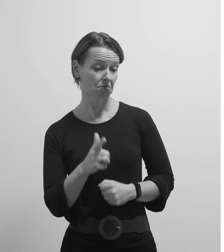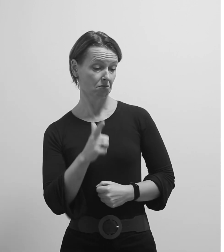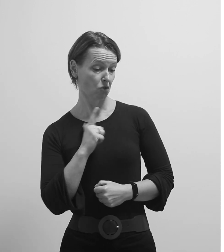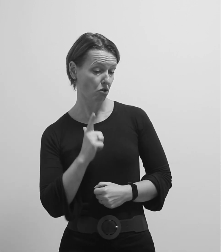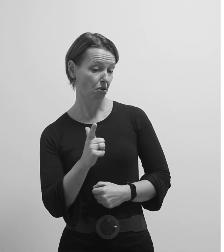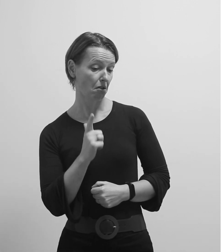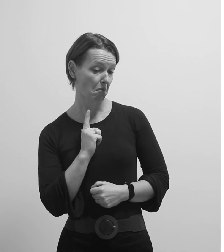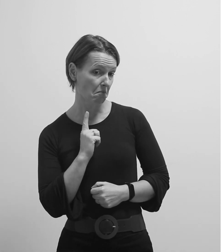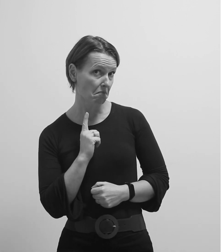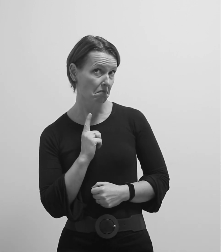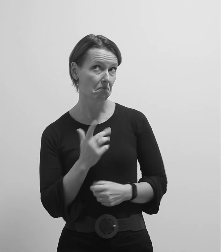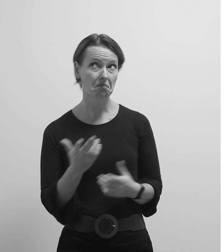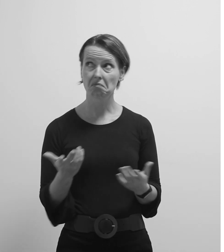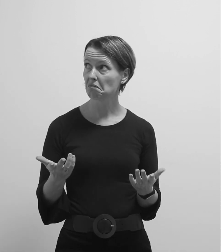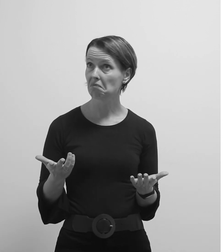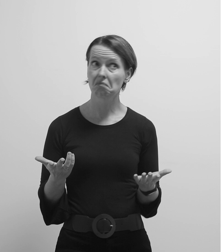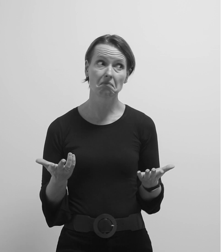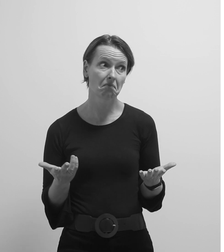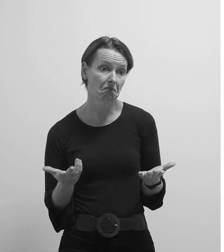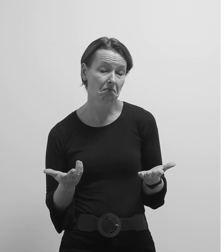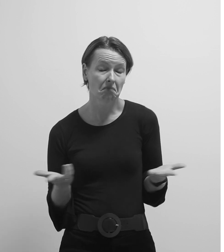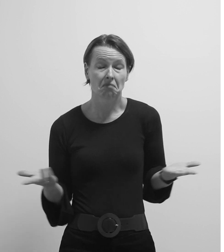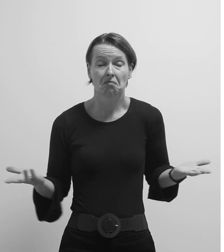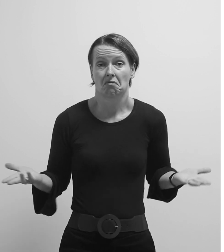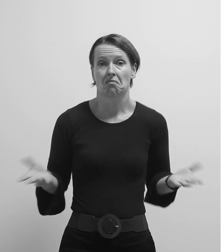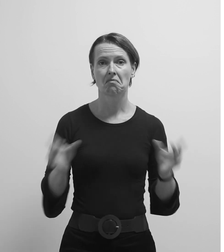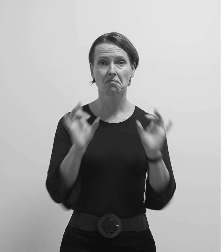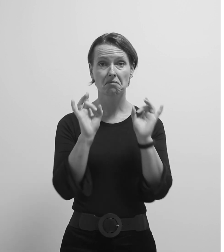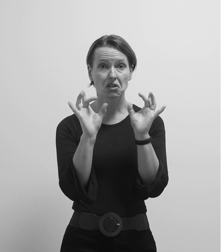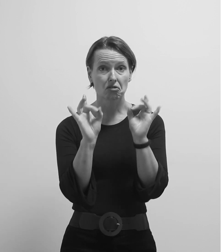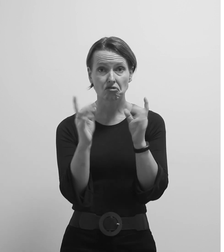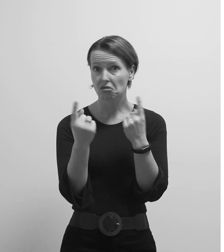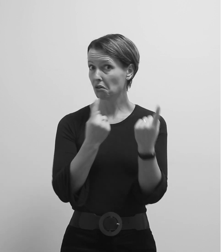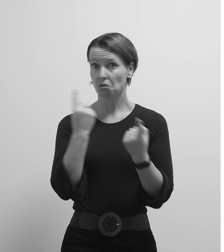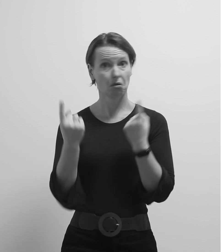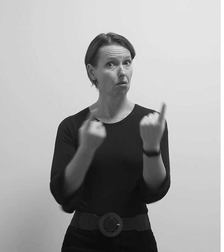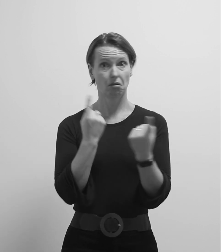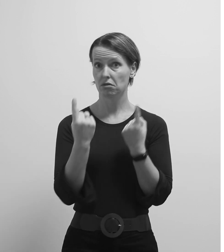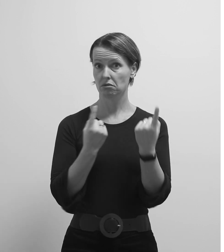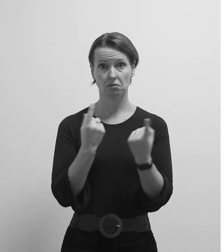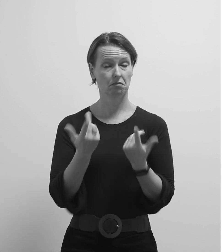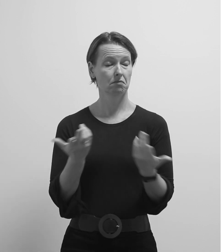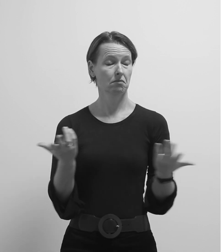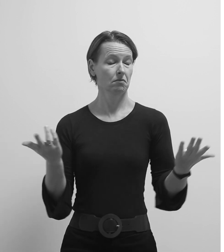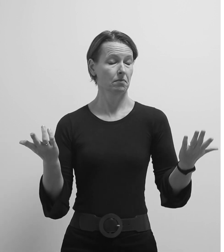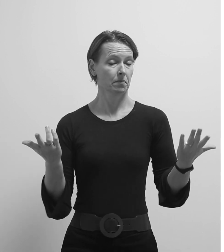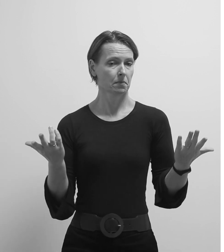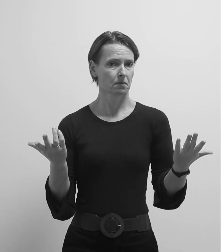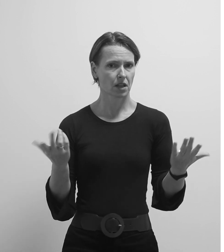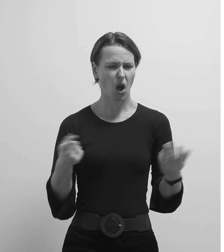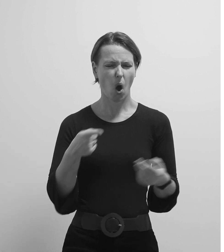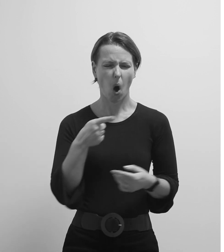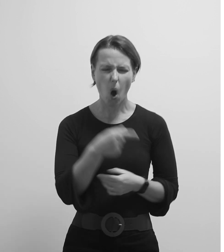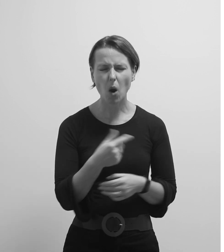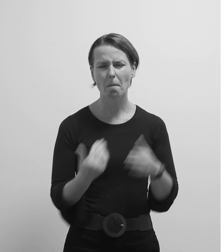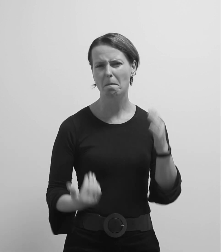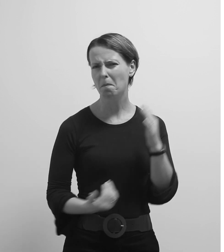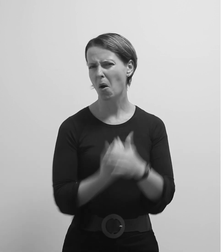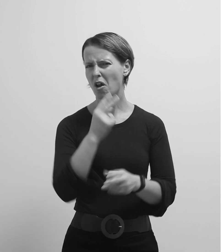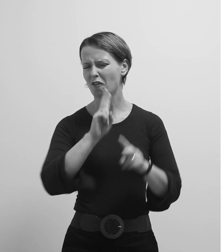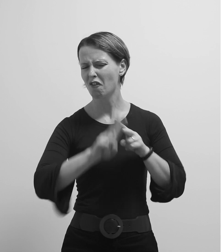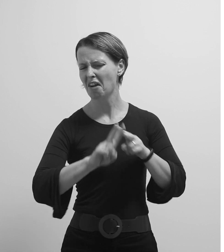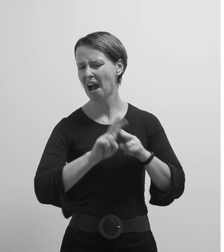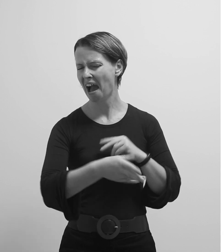Malo pričekam. Ali ništa se ne događa. Još jedna